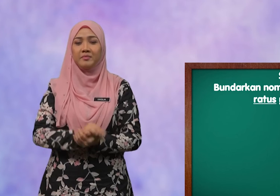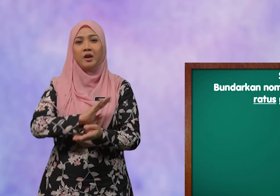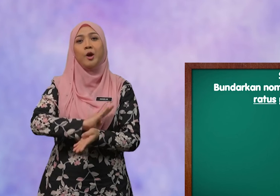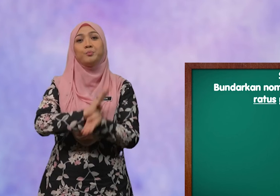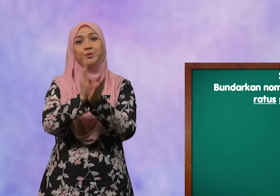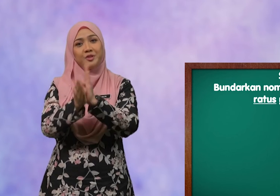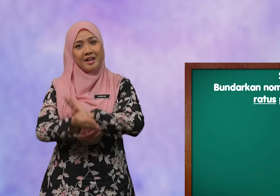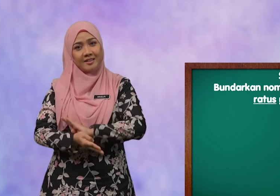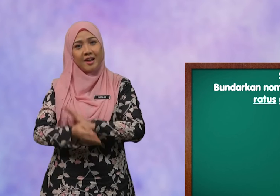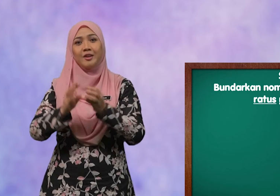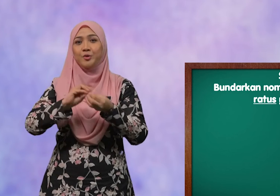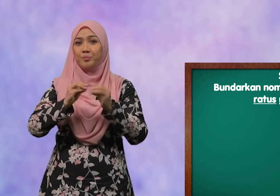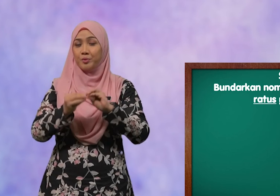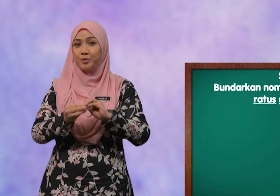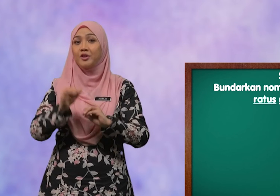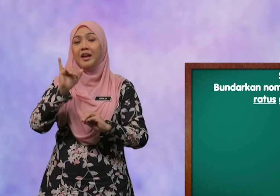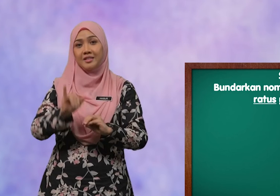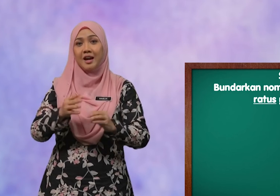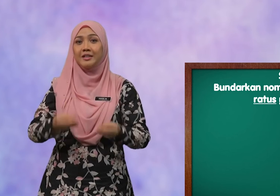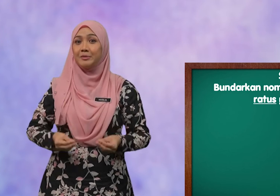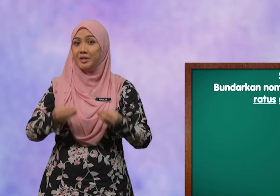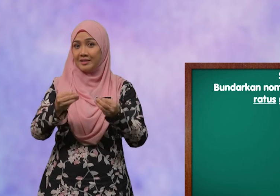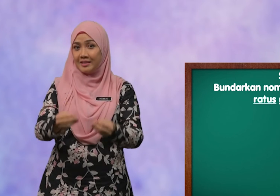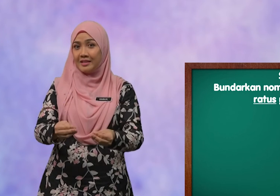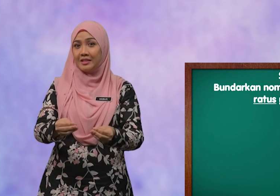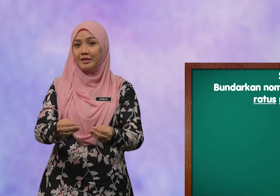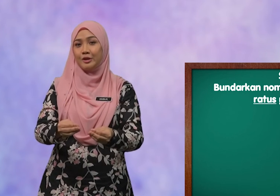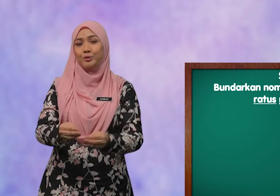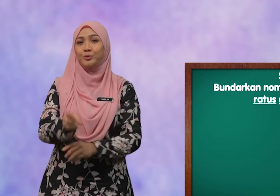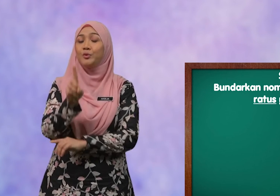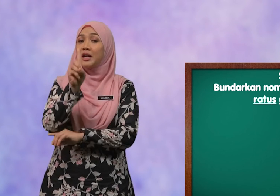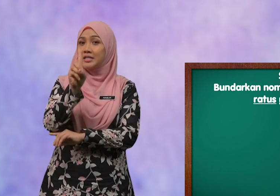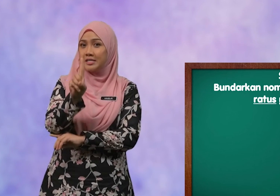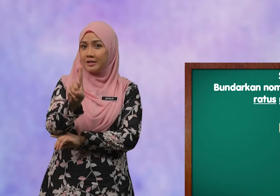Bundarkan nombor yang diberi iaitu 1